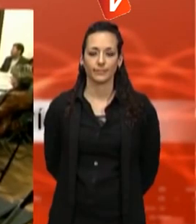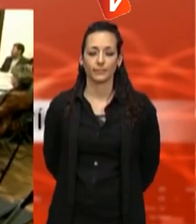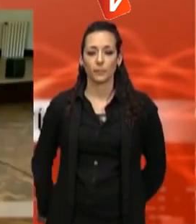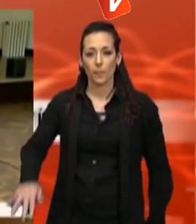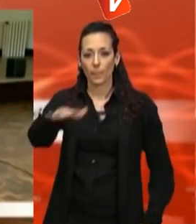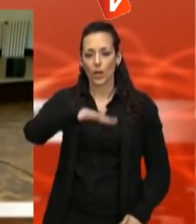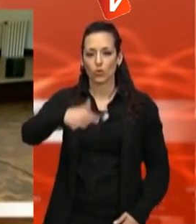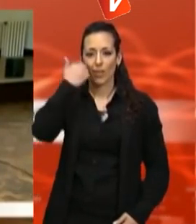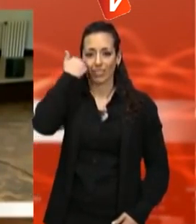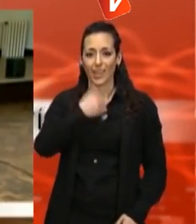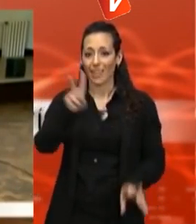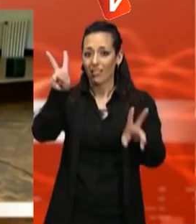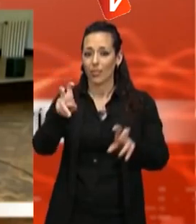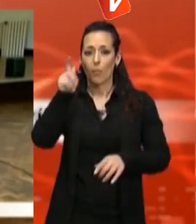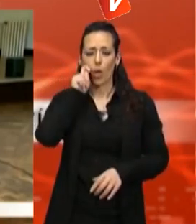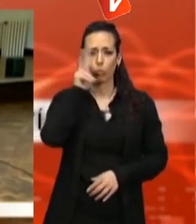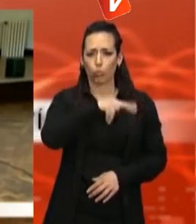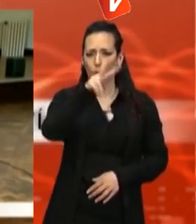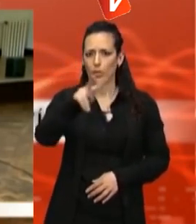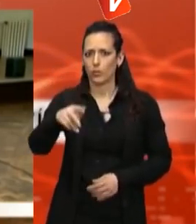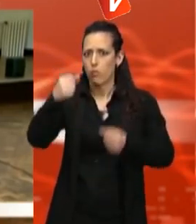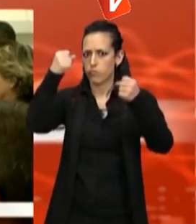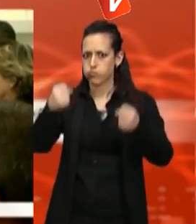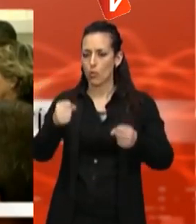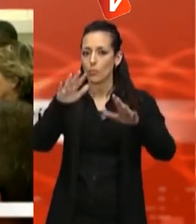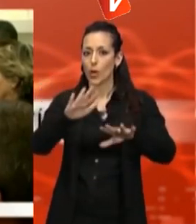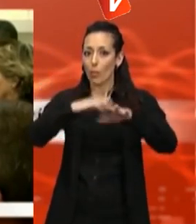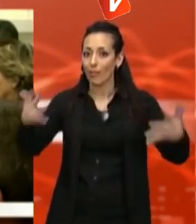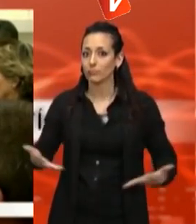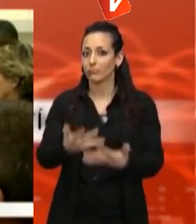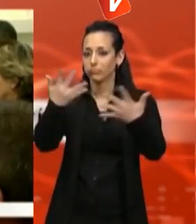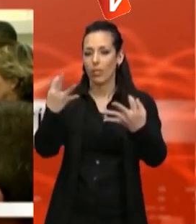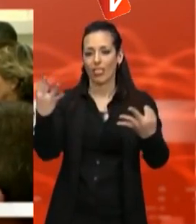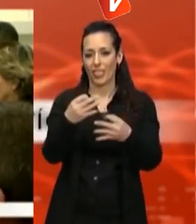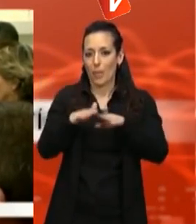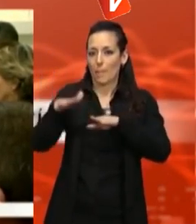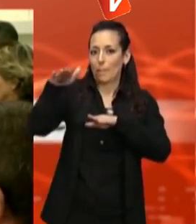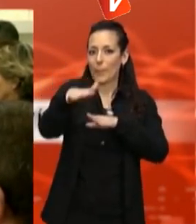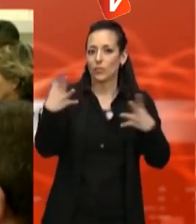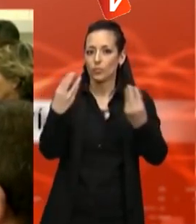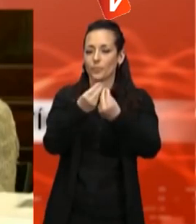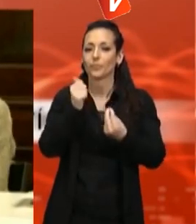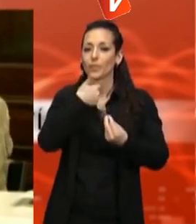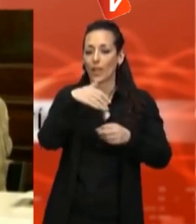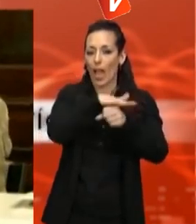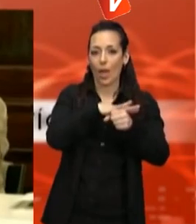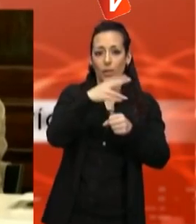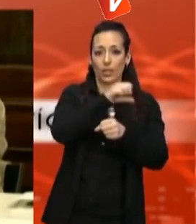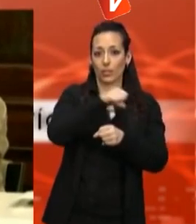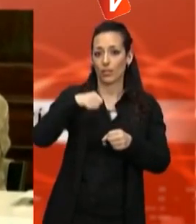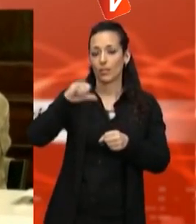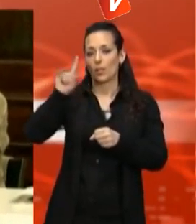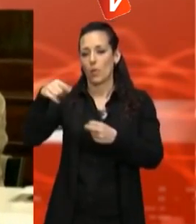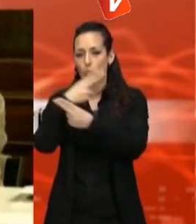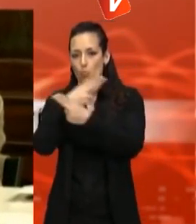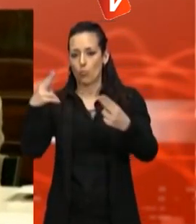Terrassa té potencial turístic, però per impulsar el sector cal un pas conjunt entre el sector públic i el privat. Ho afirma el consultor Josep Maria Pei, que